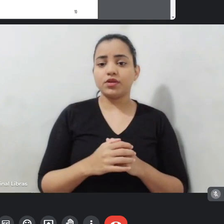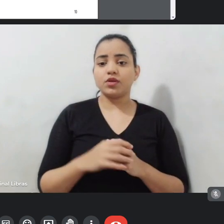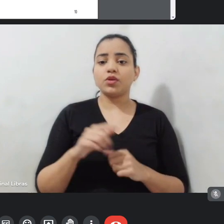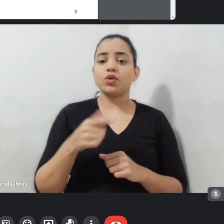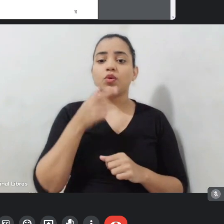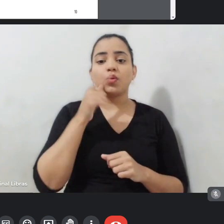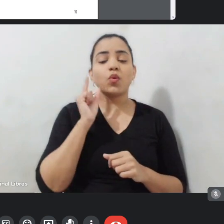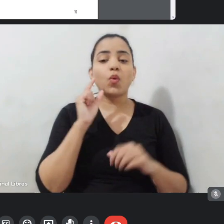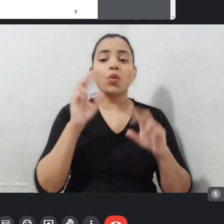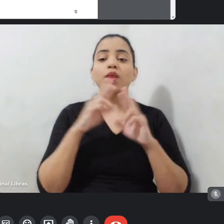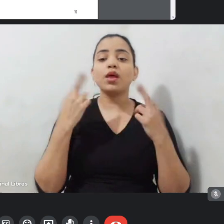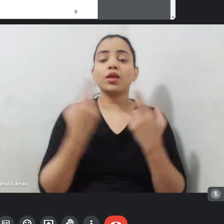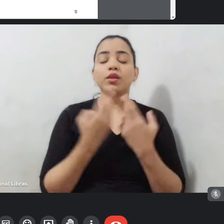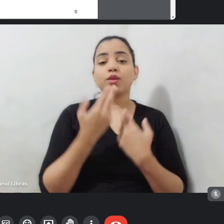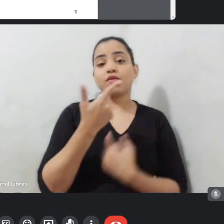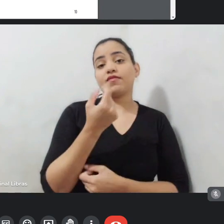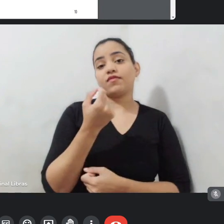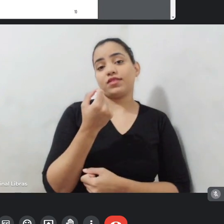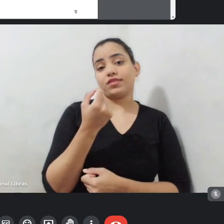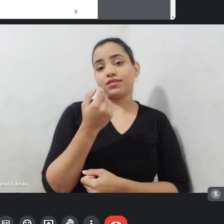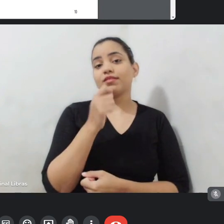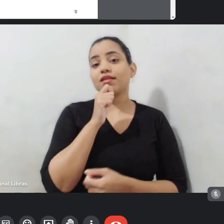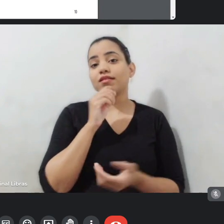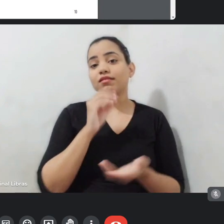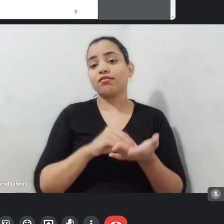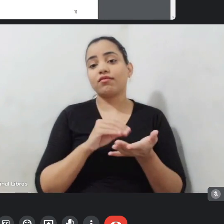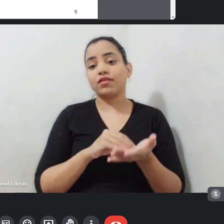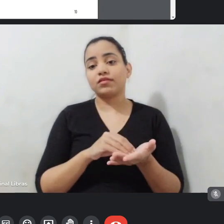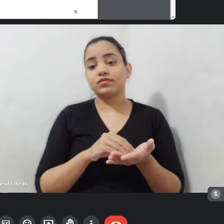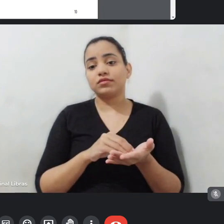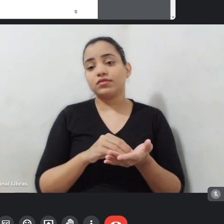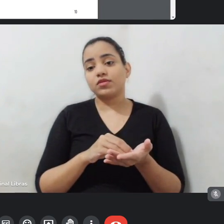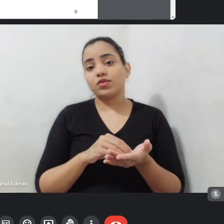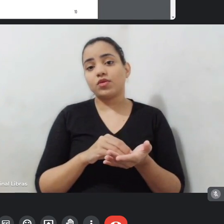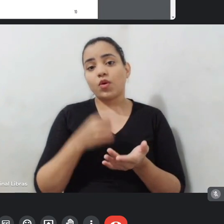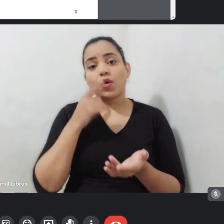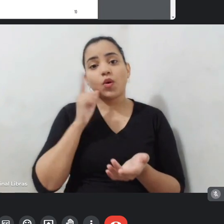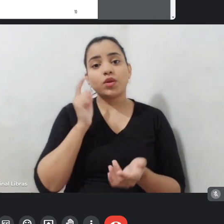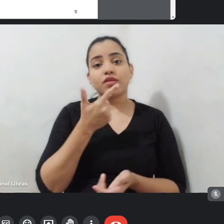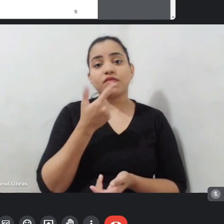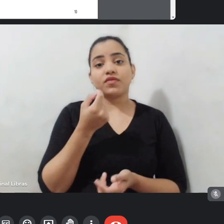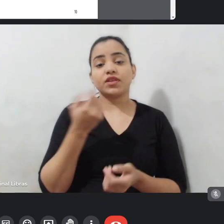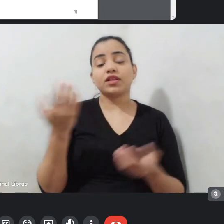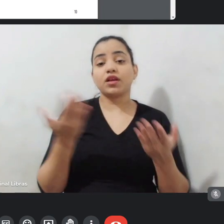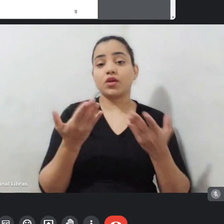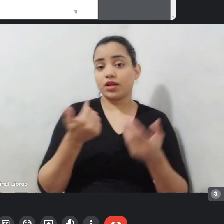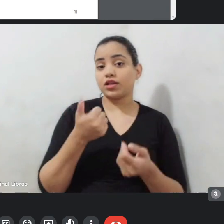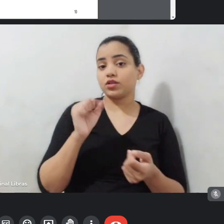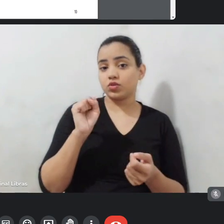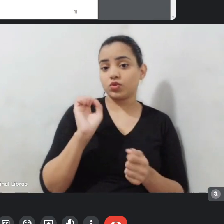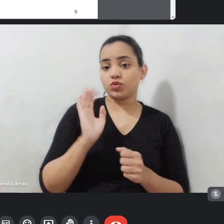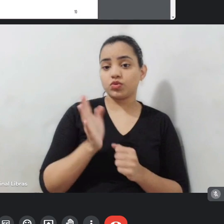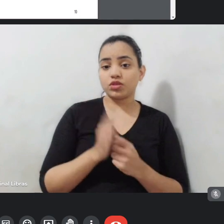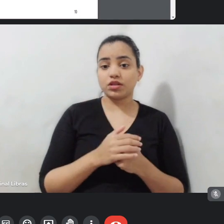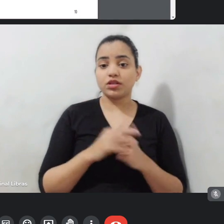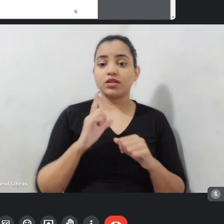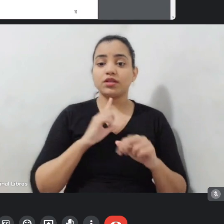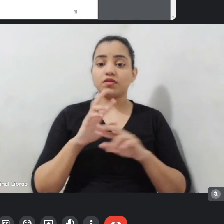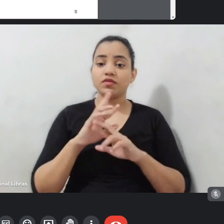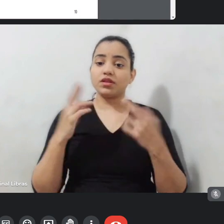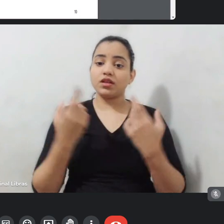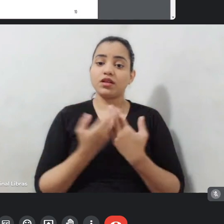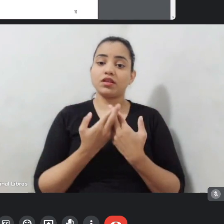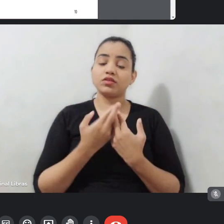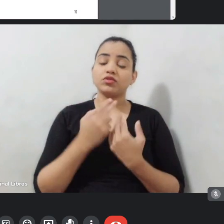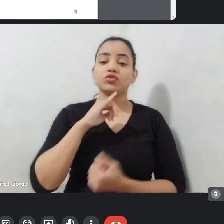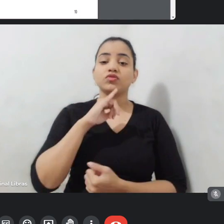municípios restantes, que ontem eram 20, agora já passaram para 18. Teve reunião entre a equipe da Fundação de Augusto, com a equipe do Ministério